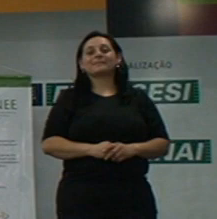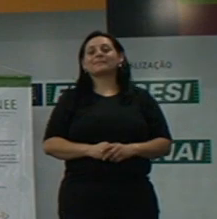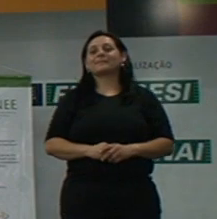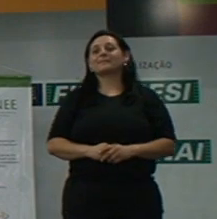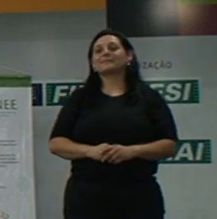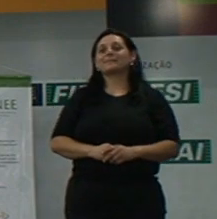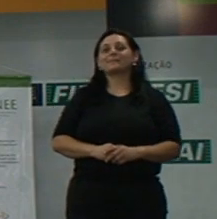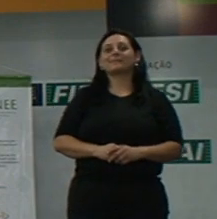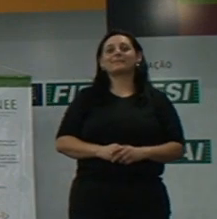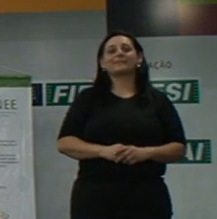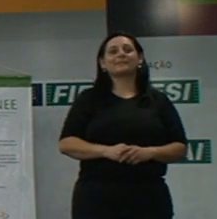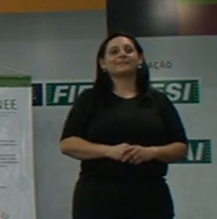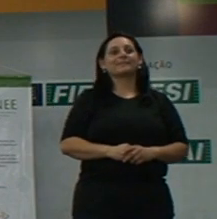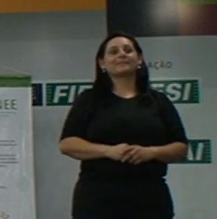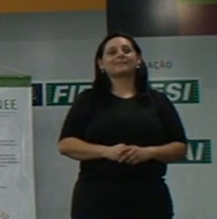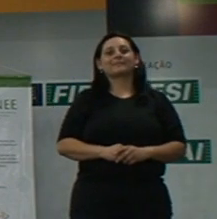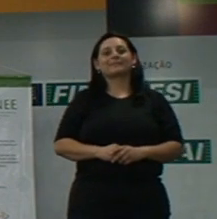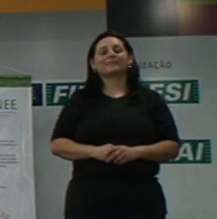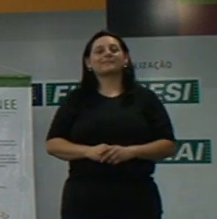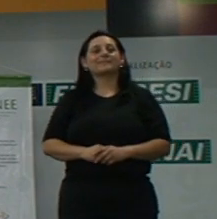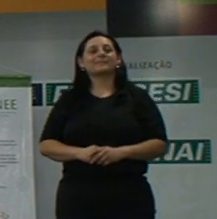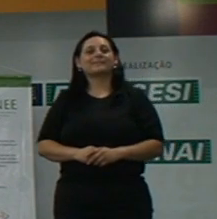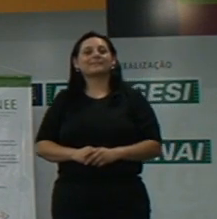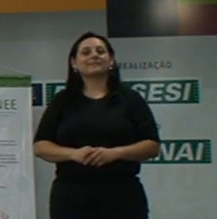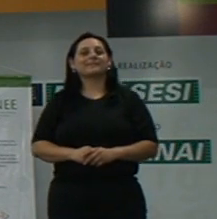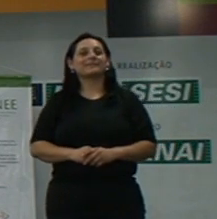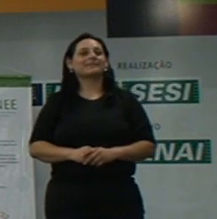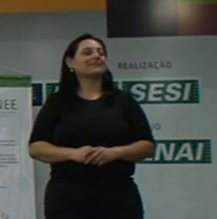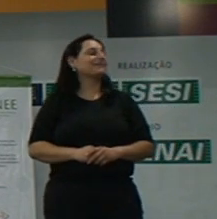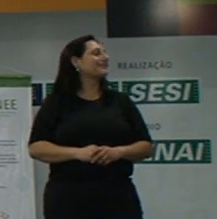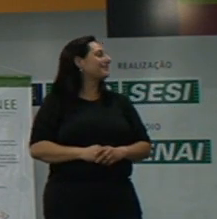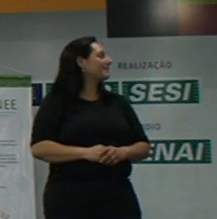Aí vai passar de novo o filme inteiro, pra ele poder chegar no último quarto do outro.